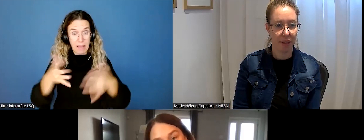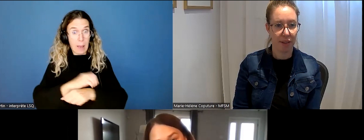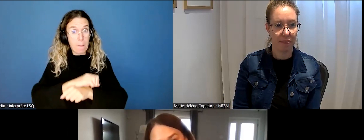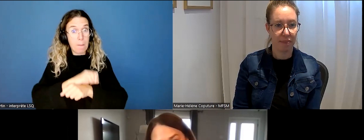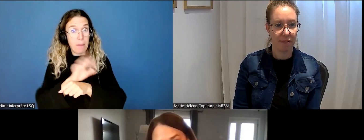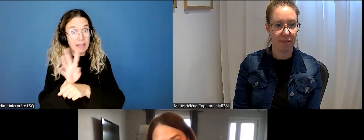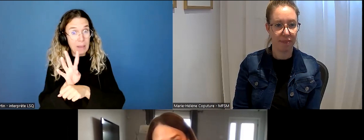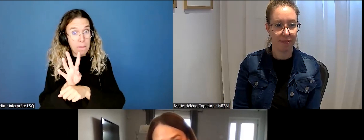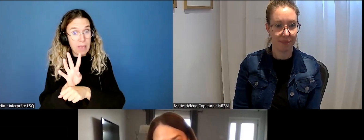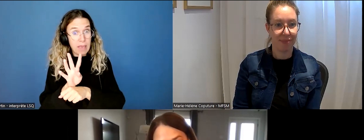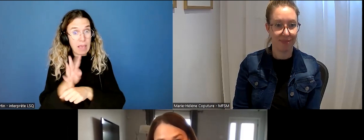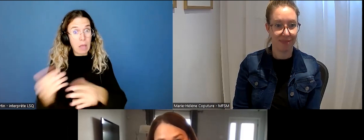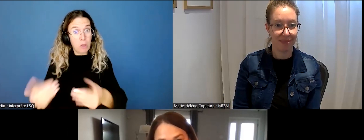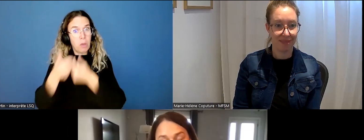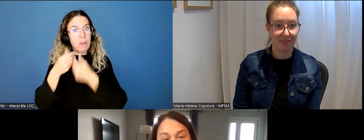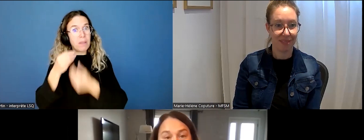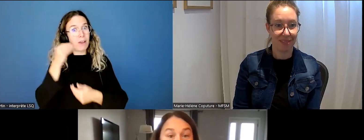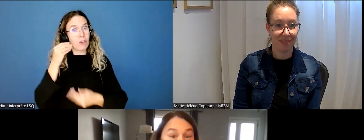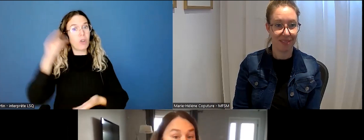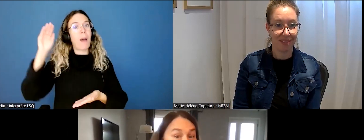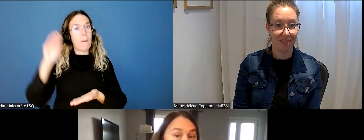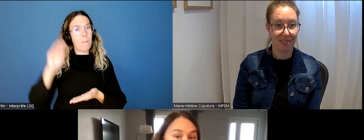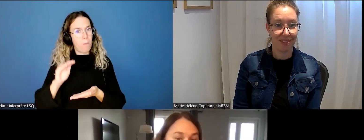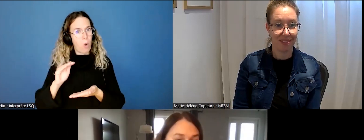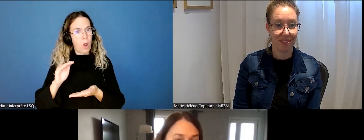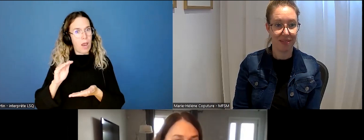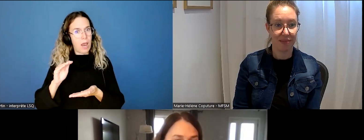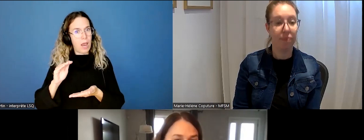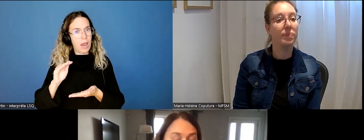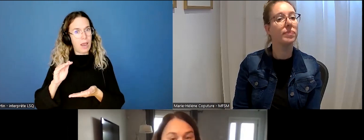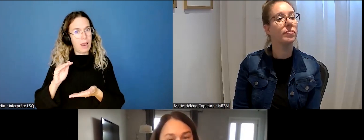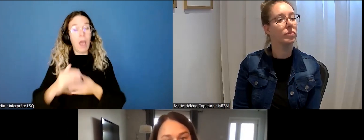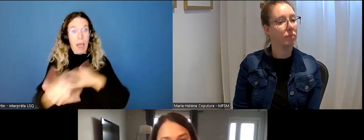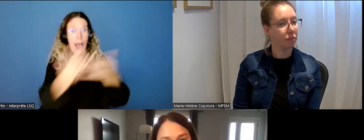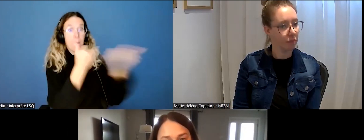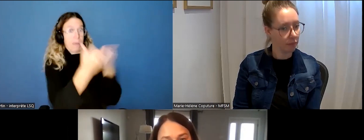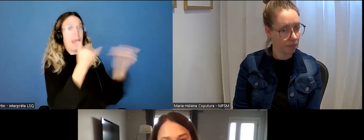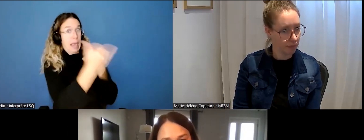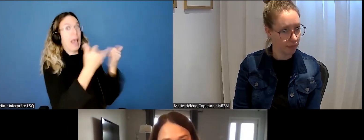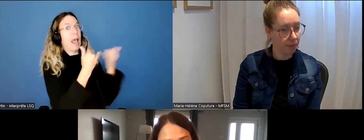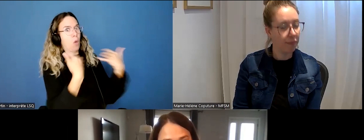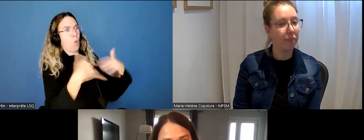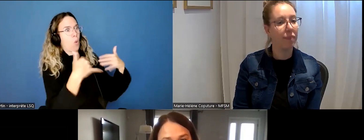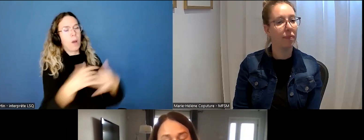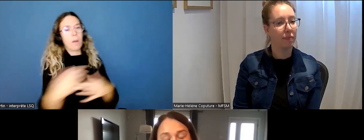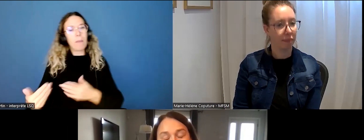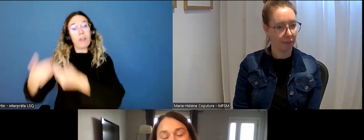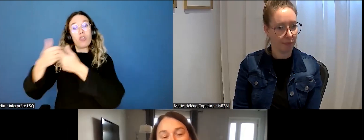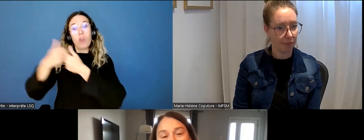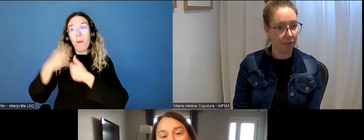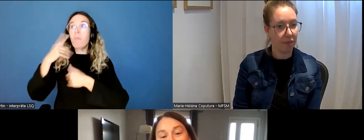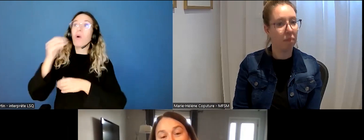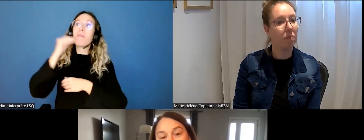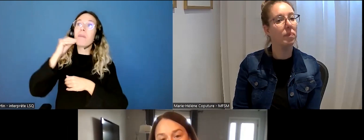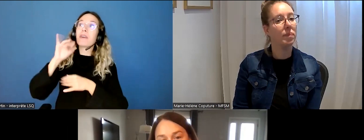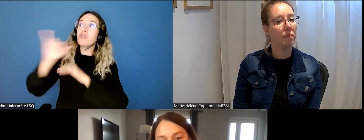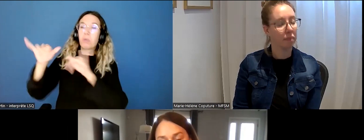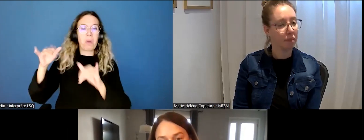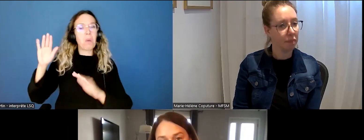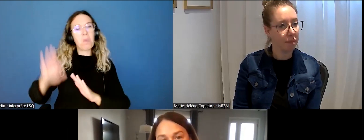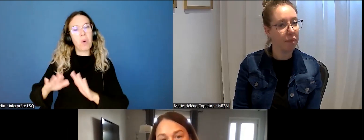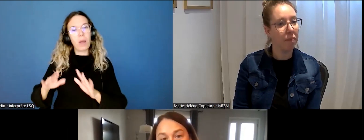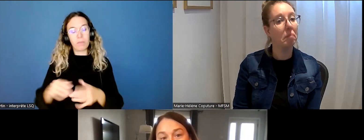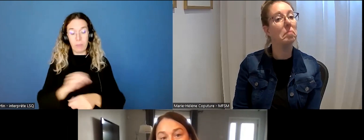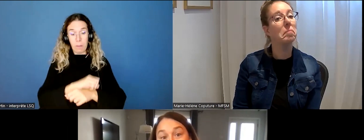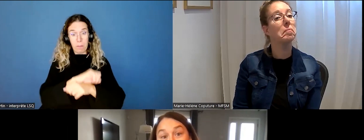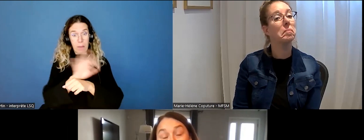vu une baisse des demandes d'hébergement. On a eu beaucoup, beaucoup, beaucoup d'appels, mais moins de demandes d'hébergement. Depuis la